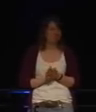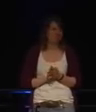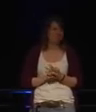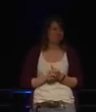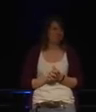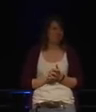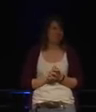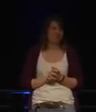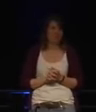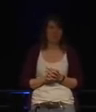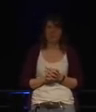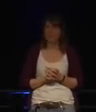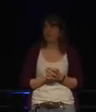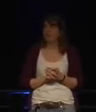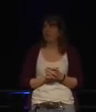So.